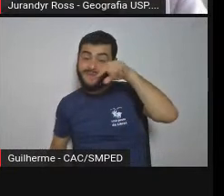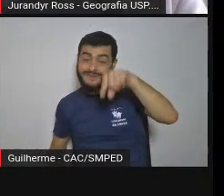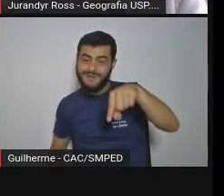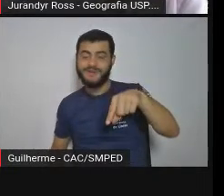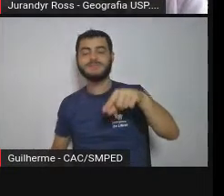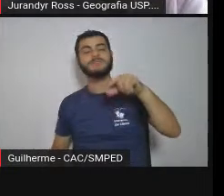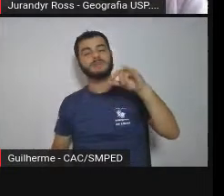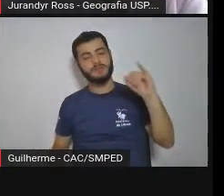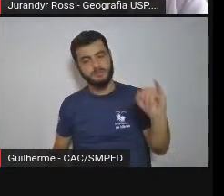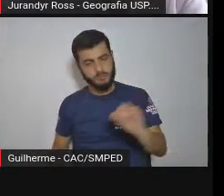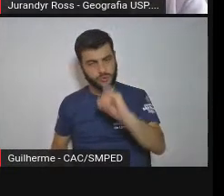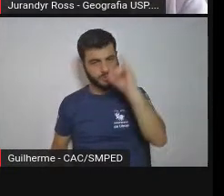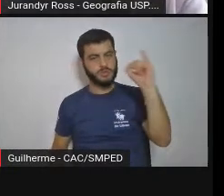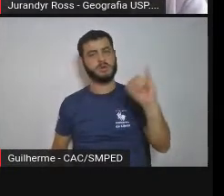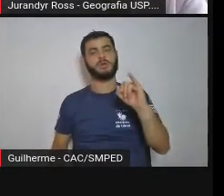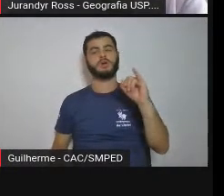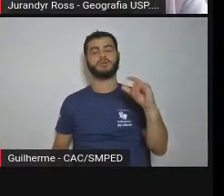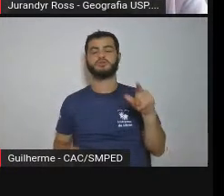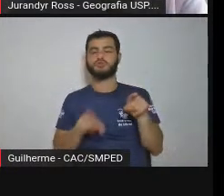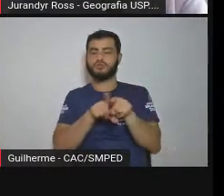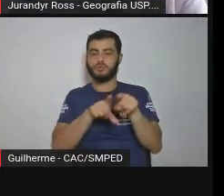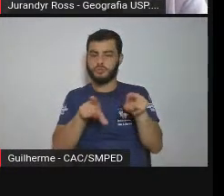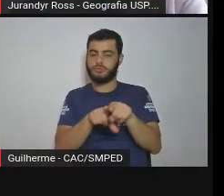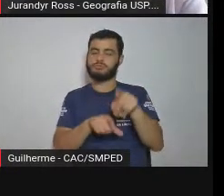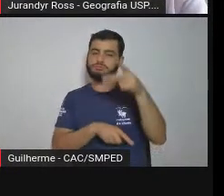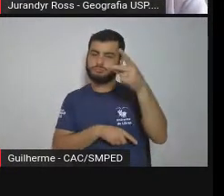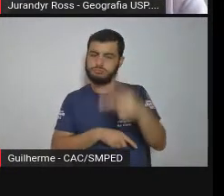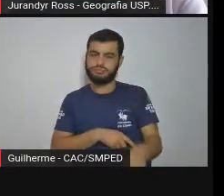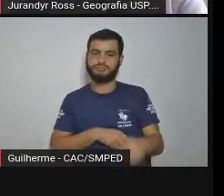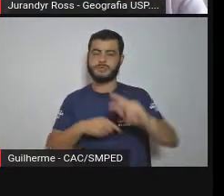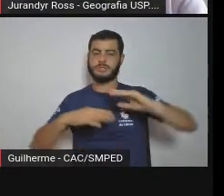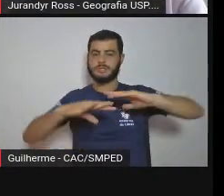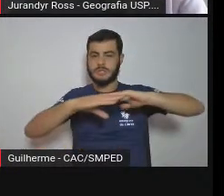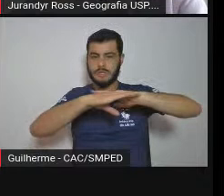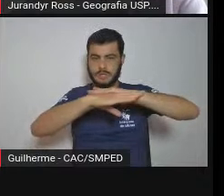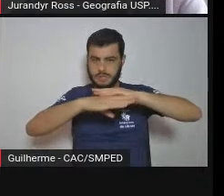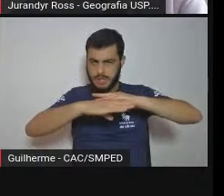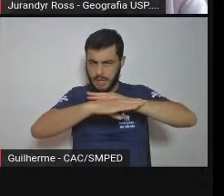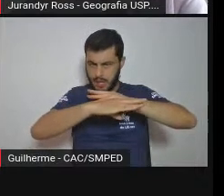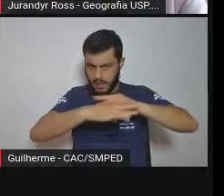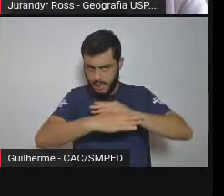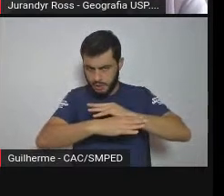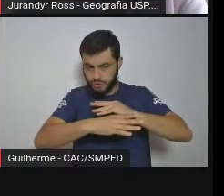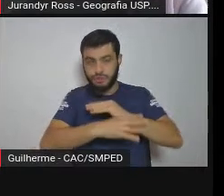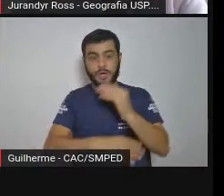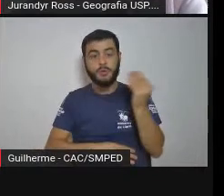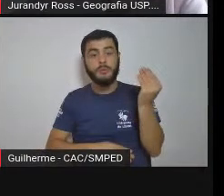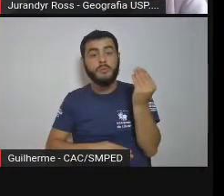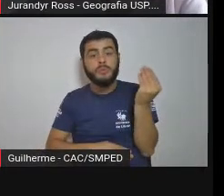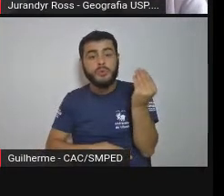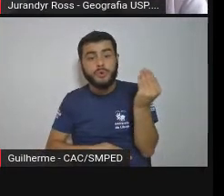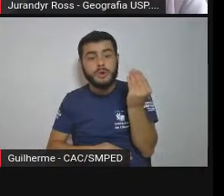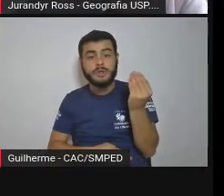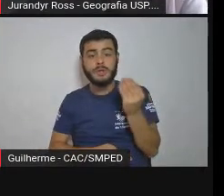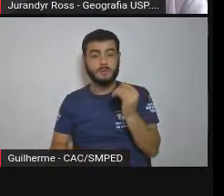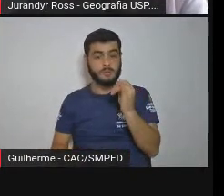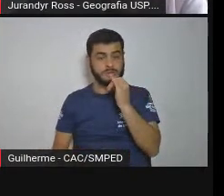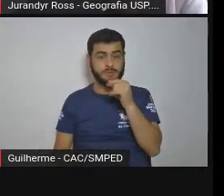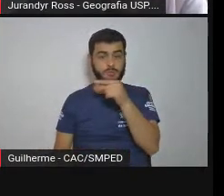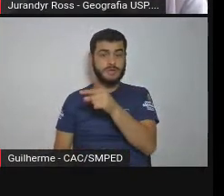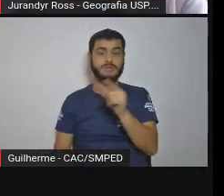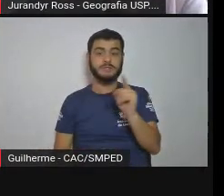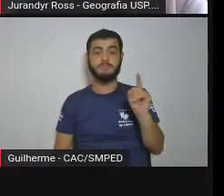São o outro lado, o lado oposto do Pico do Geraglá. Enquanto o Pico do Geraglá está a mil, o topo está a mil e sete e trinta e cinco metros,